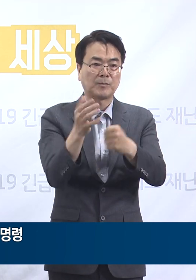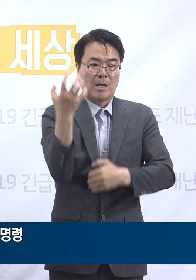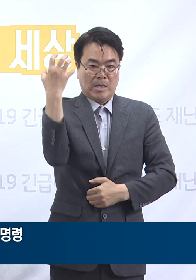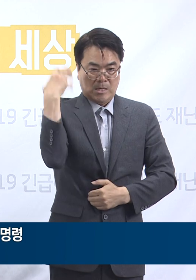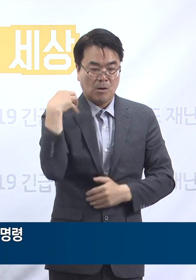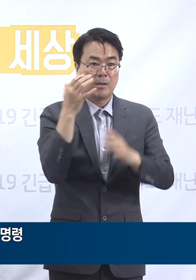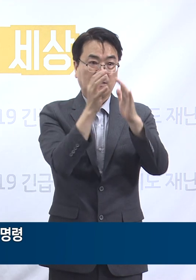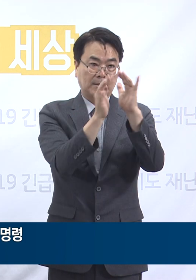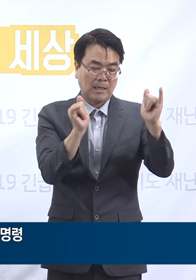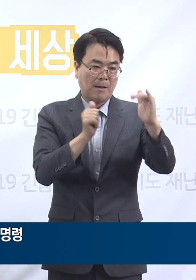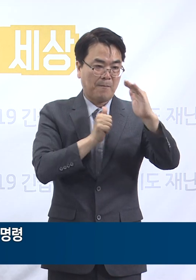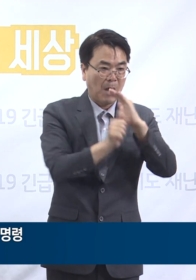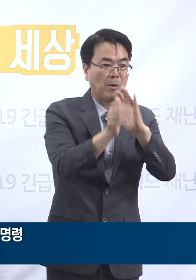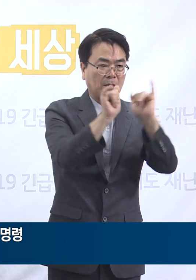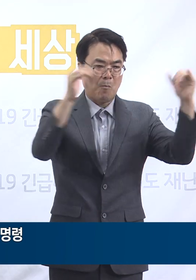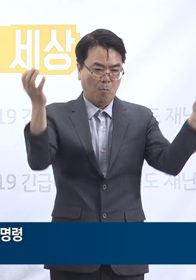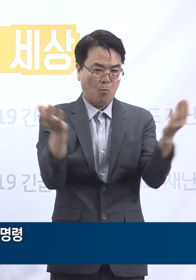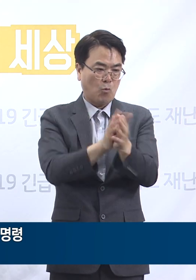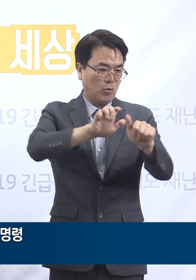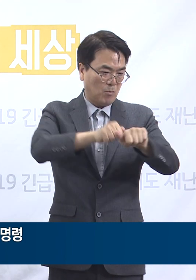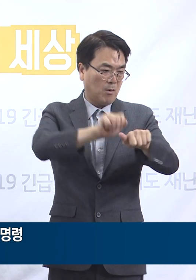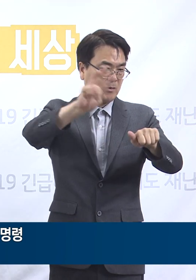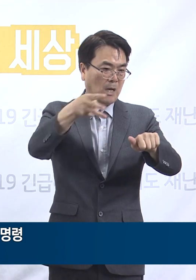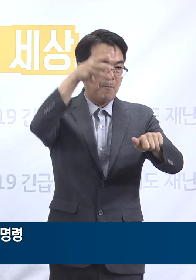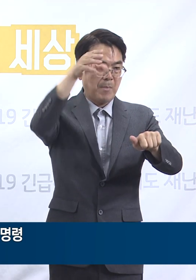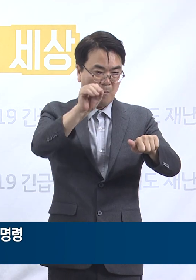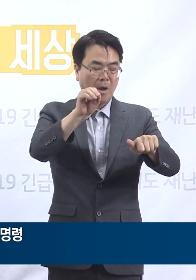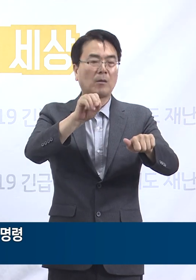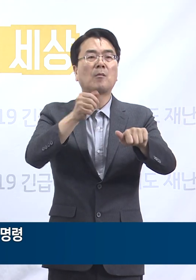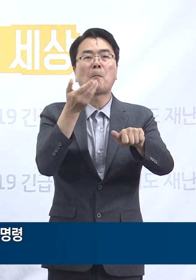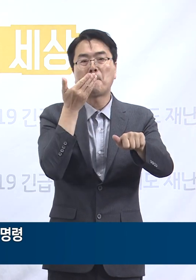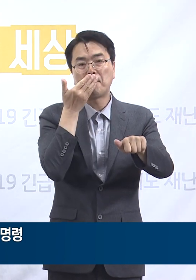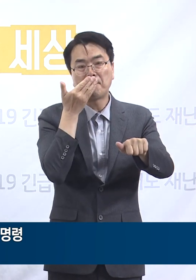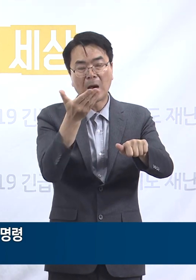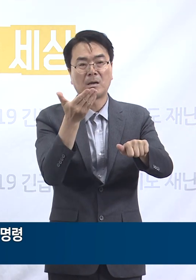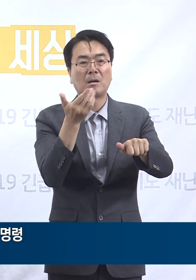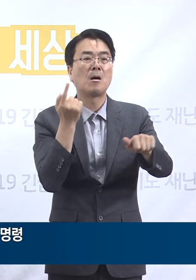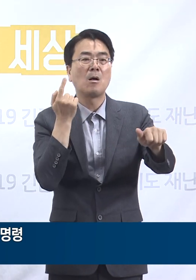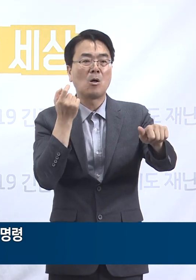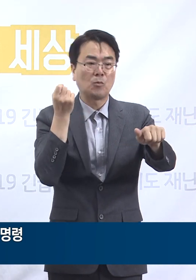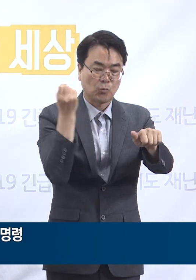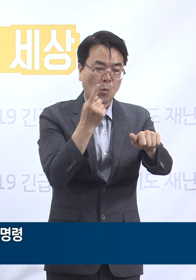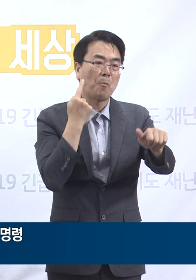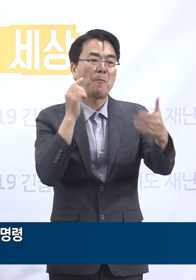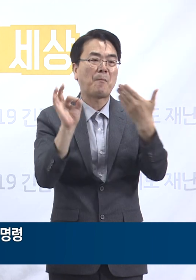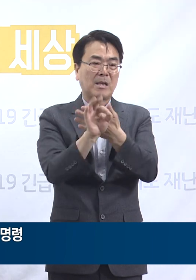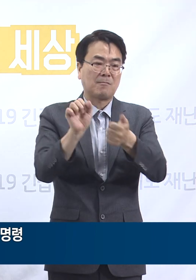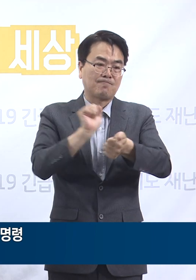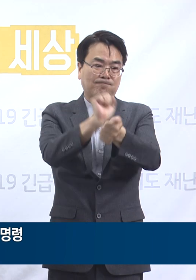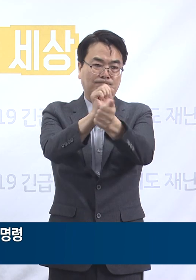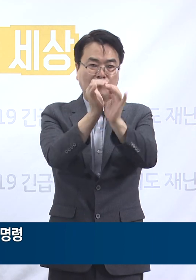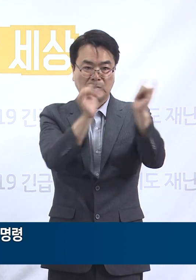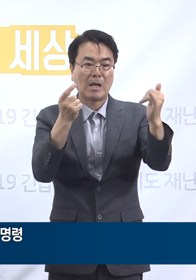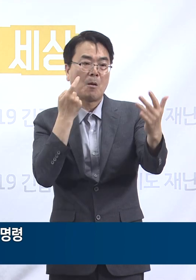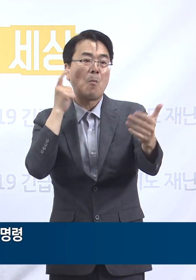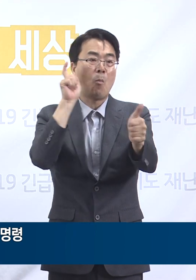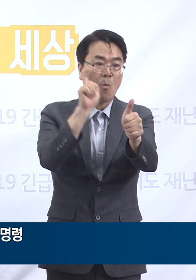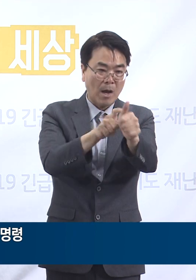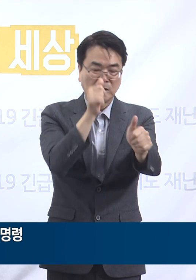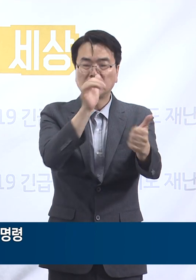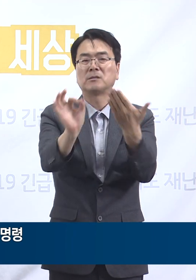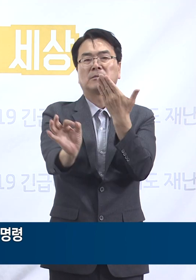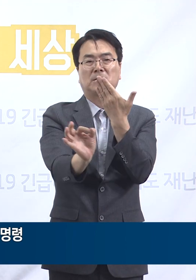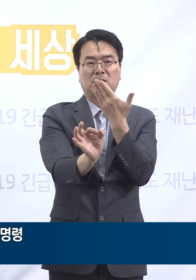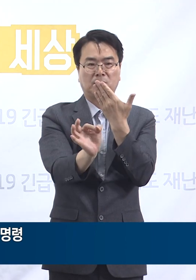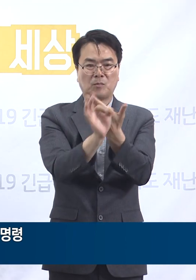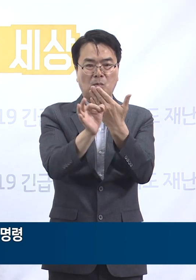이용자 모두에게 300만원 이하의 벌금 부과, 위반에 따른 확진자 발생 시 영업주나 시설 이용자에게 관련